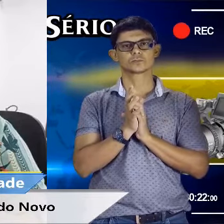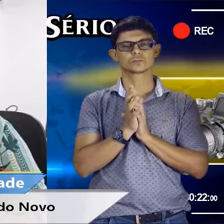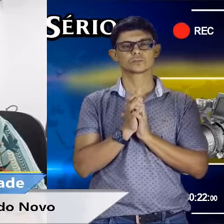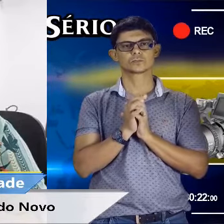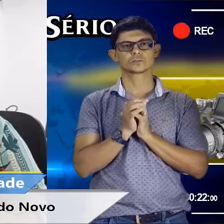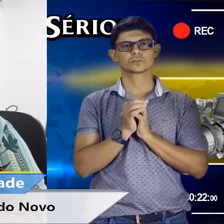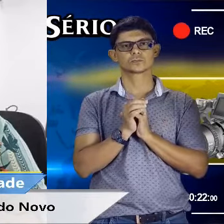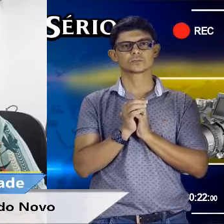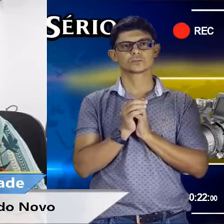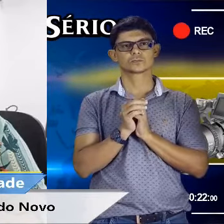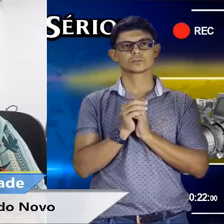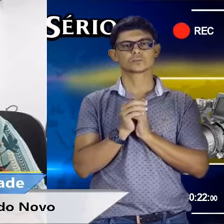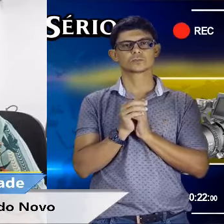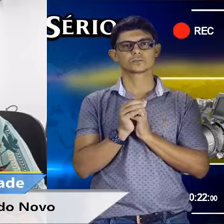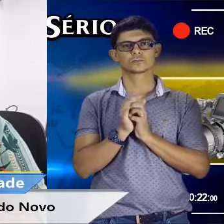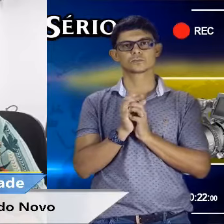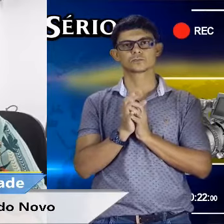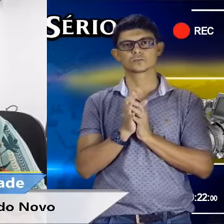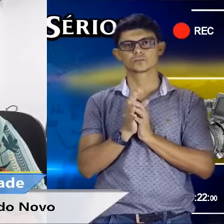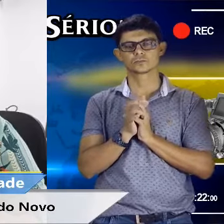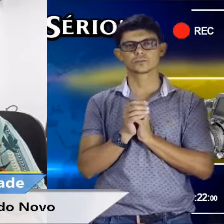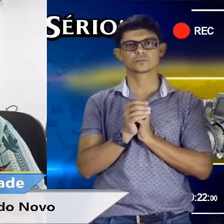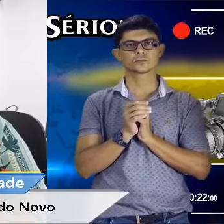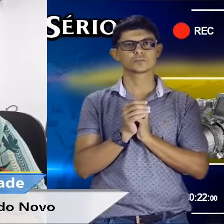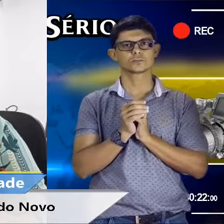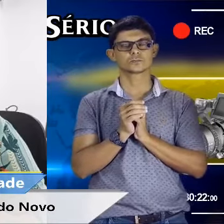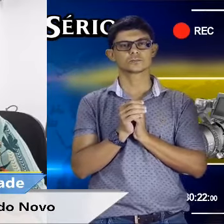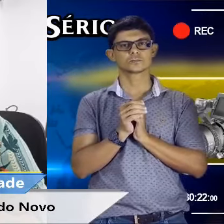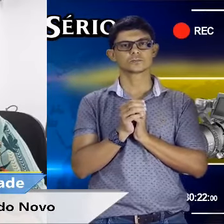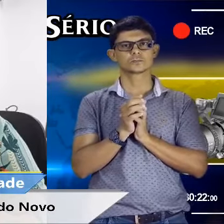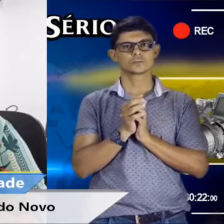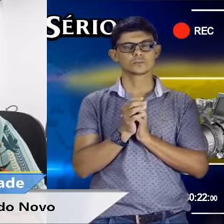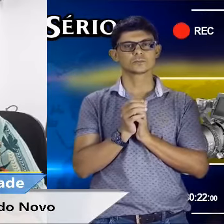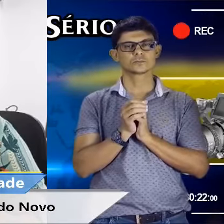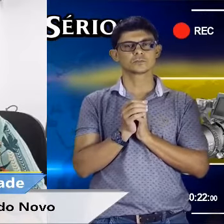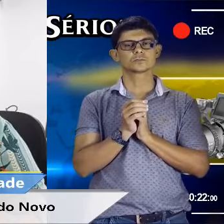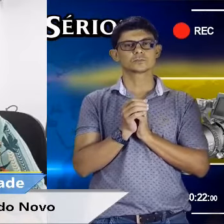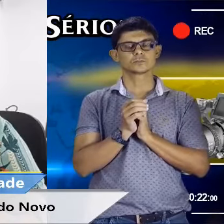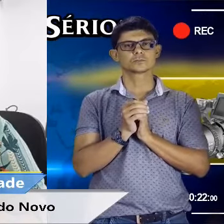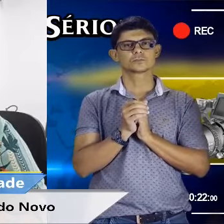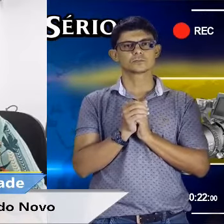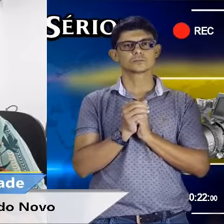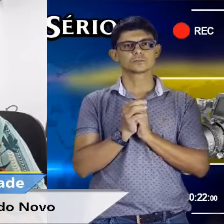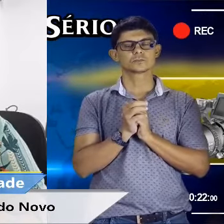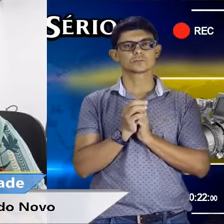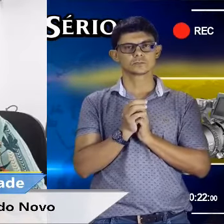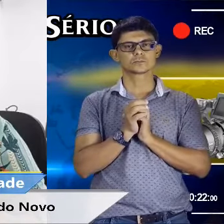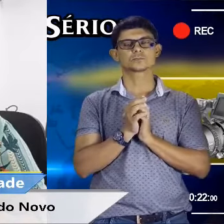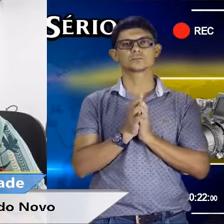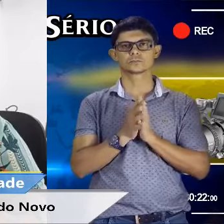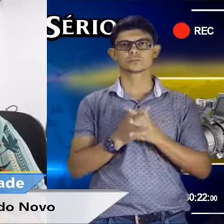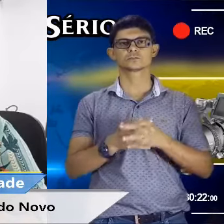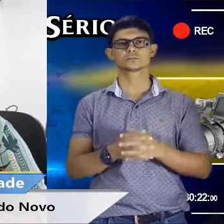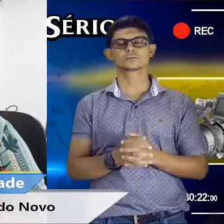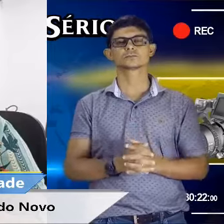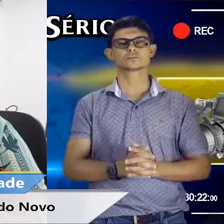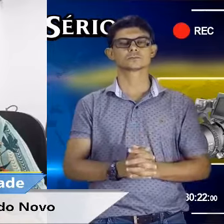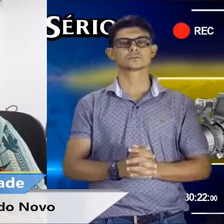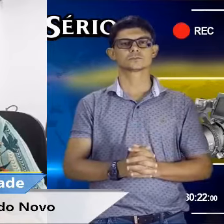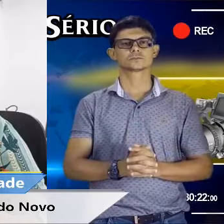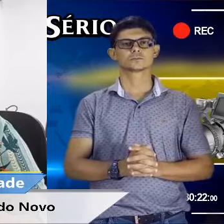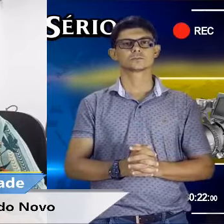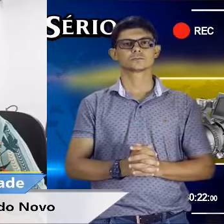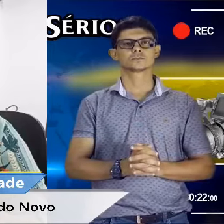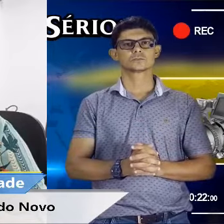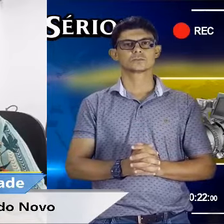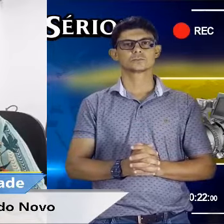estamos cedendo desde o primeiro ano de mandato lá em 2017, e até agora nós estamos cedendo. A CCR